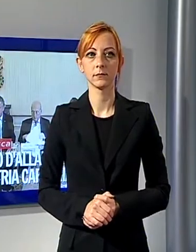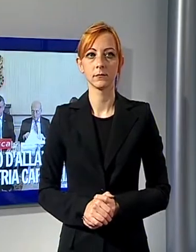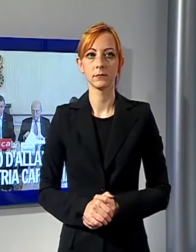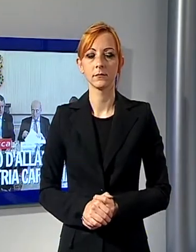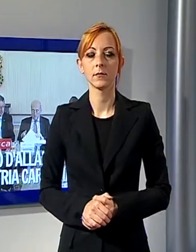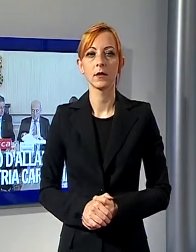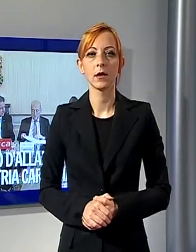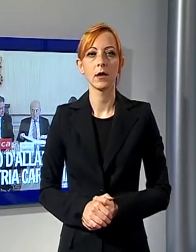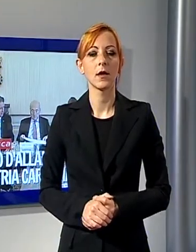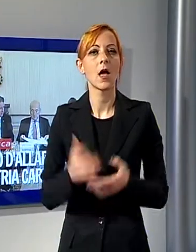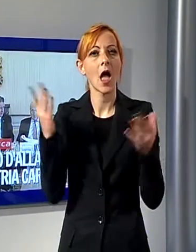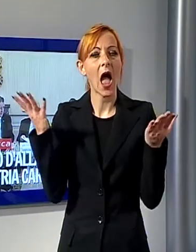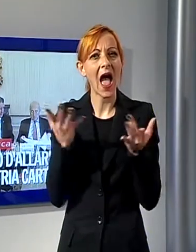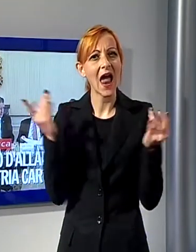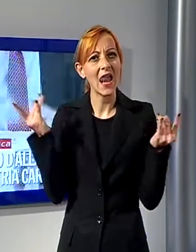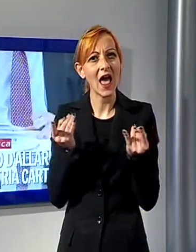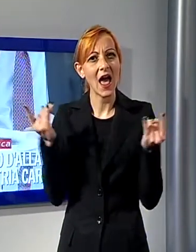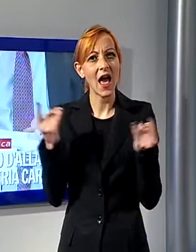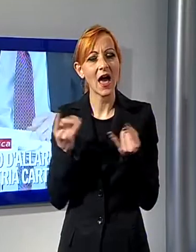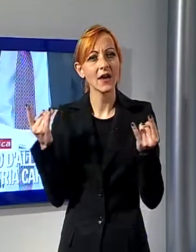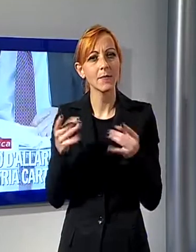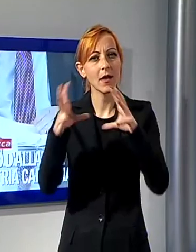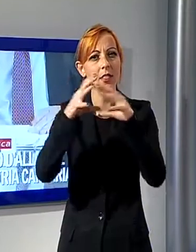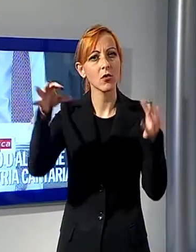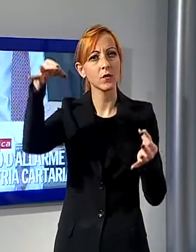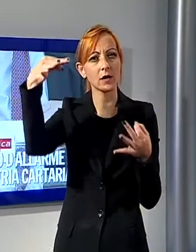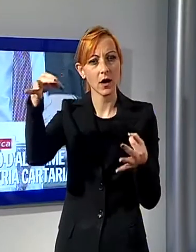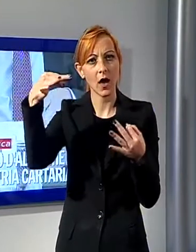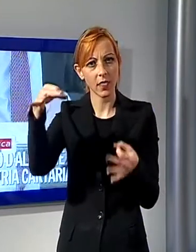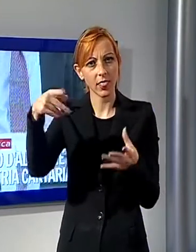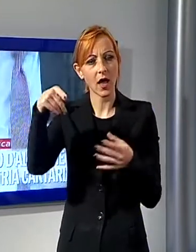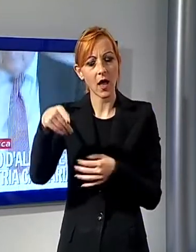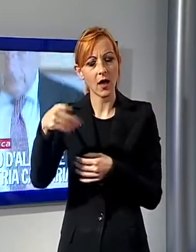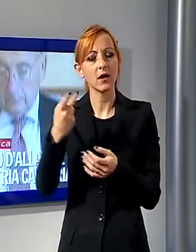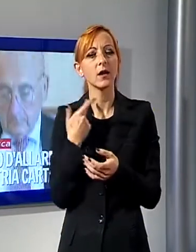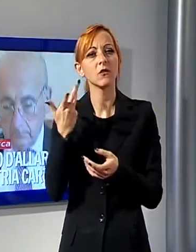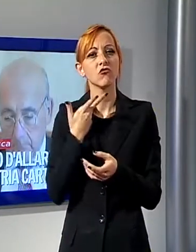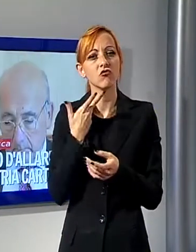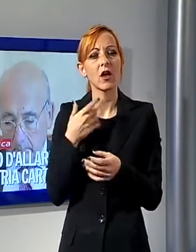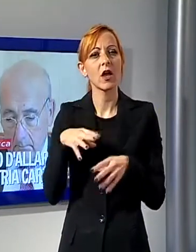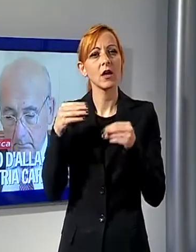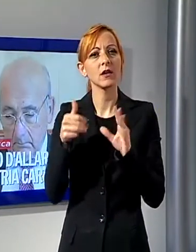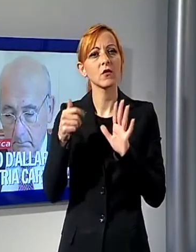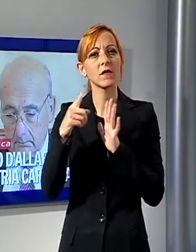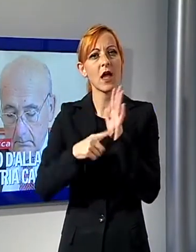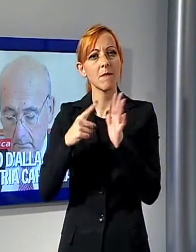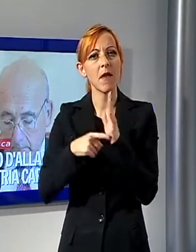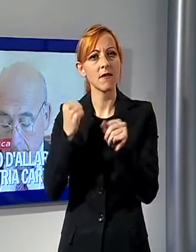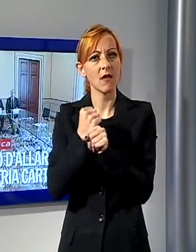Campanello d'allarme per l'industria cartaria, i primi sei mesi dell'anno hanno segnato un calo di oltre il 6% della domanda